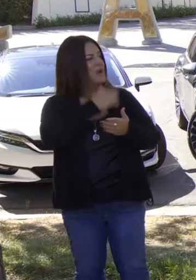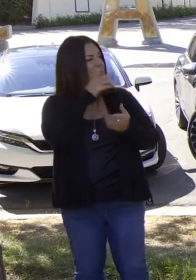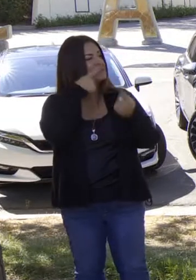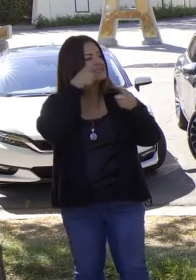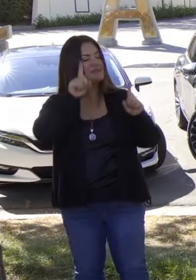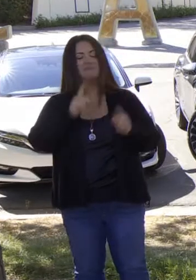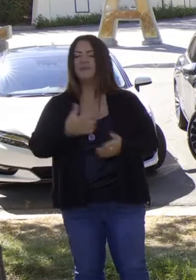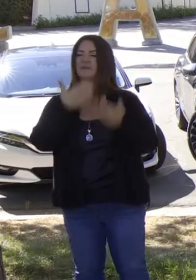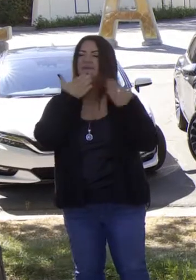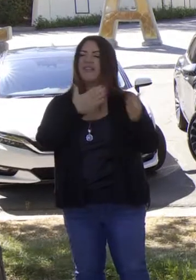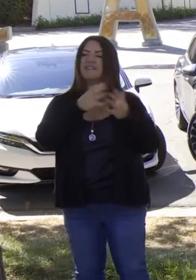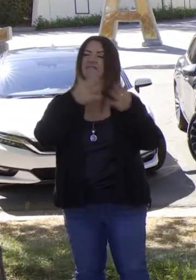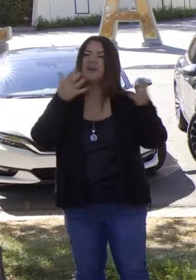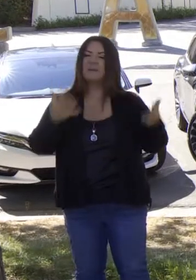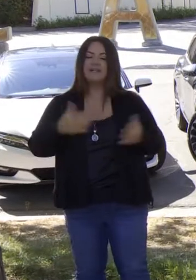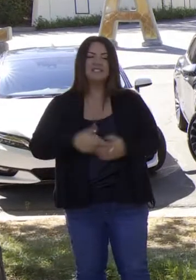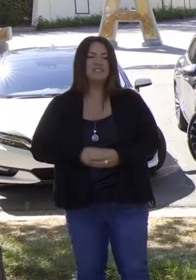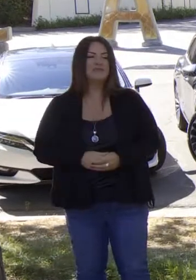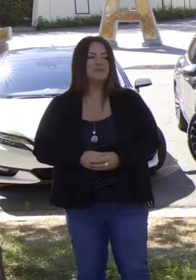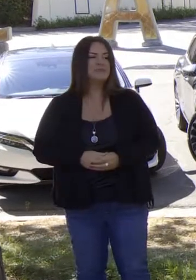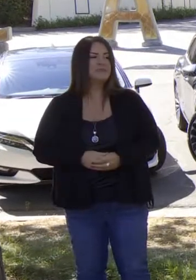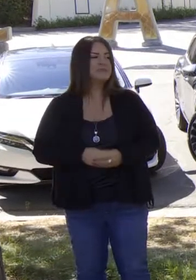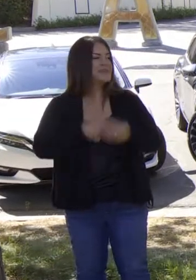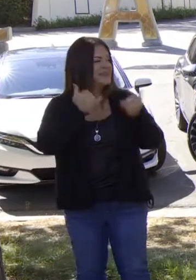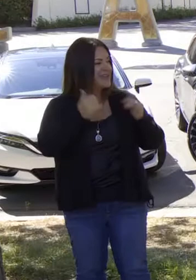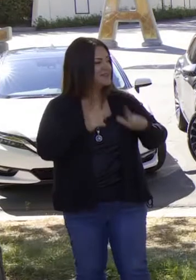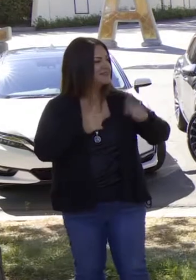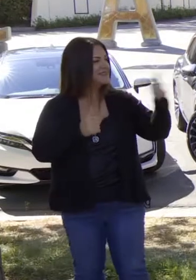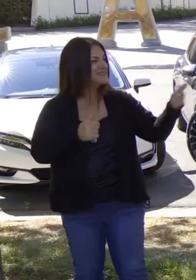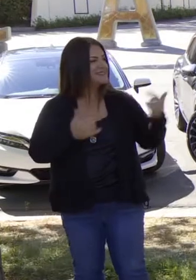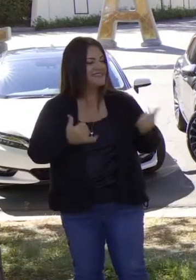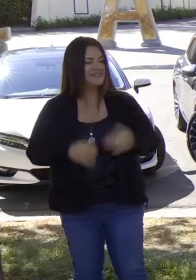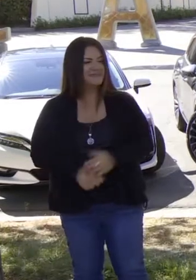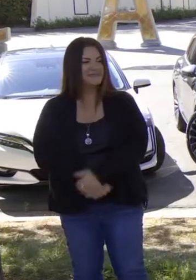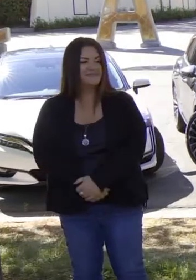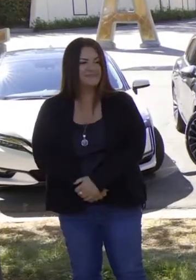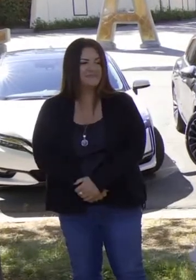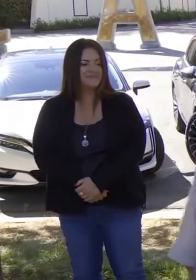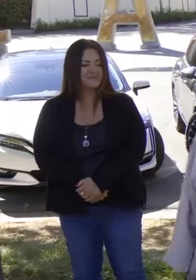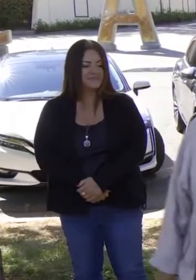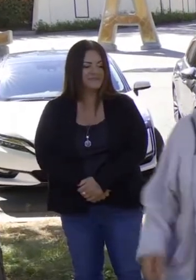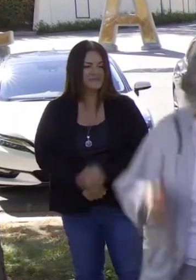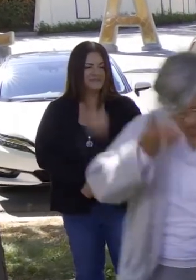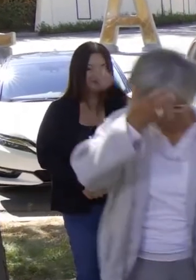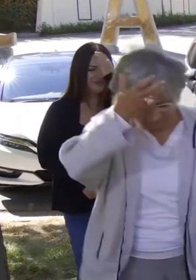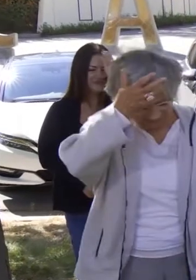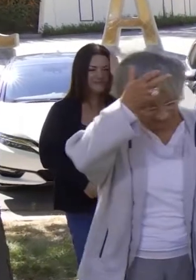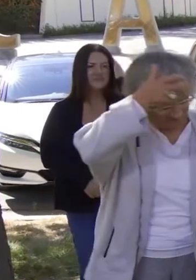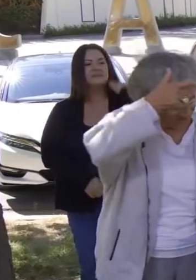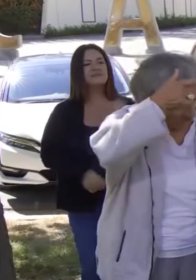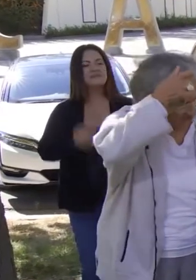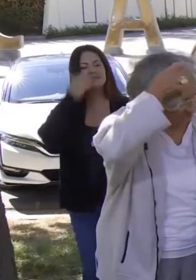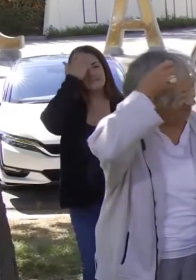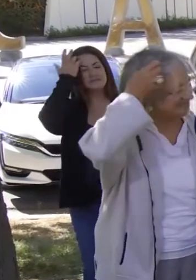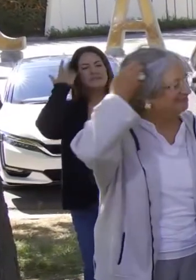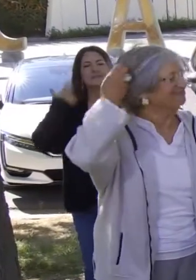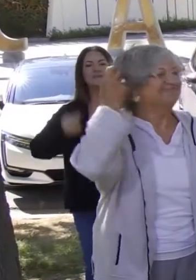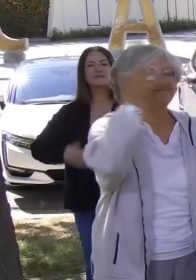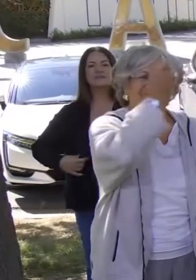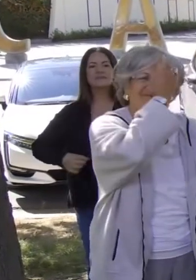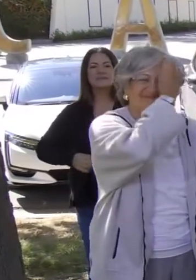creo que lo vamos a lograr. Muchísimas gracias, señor. Y le voy a permitir ya que lo firme de una vez.